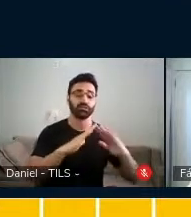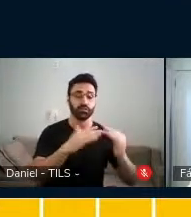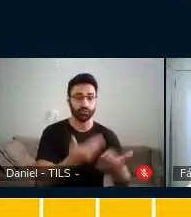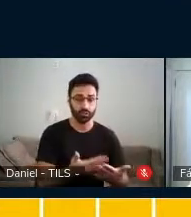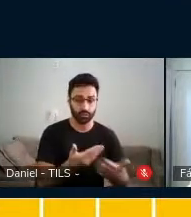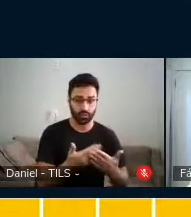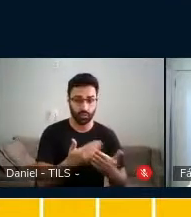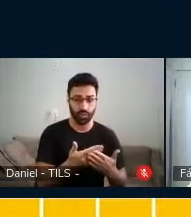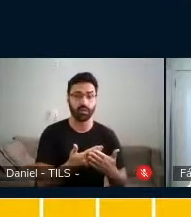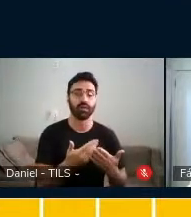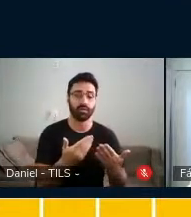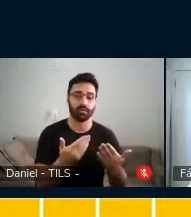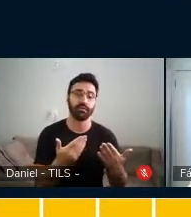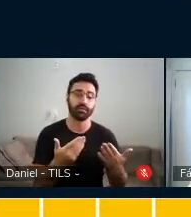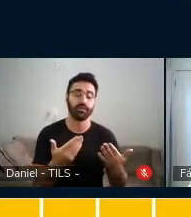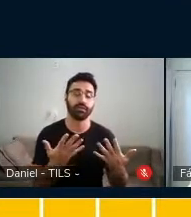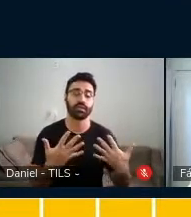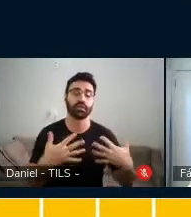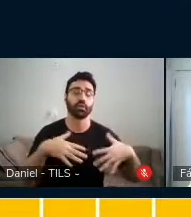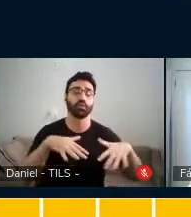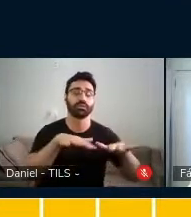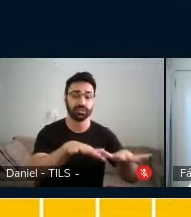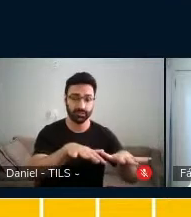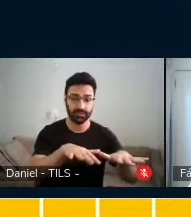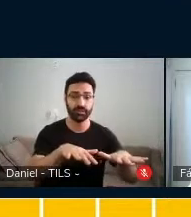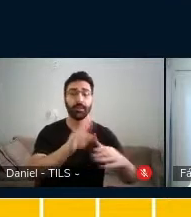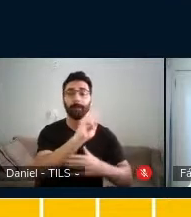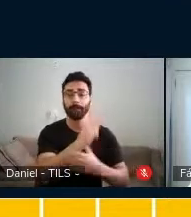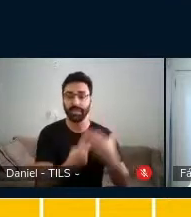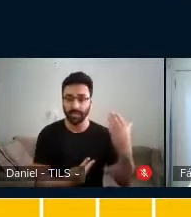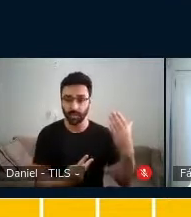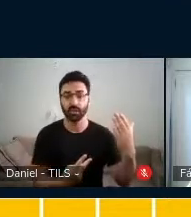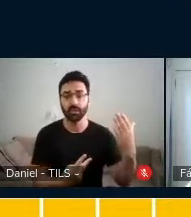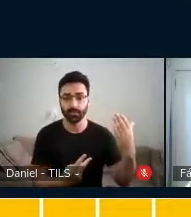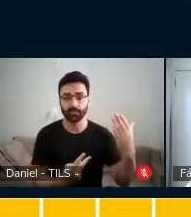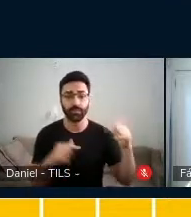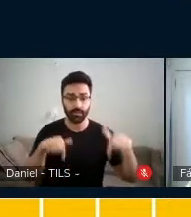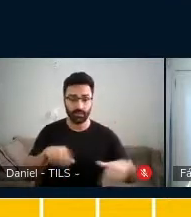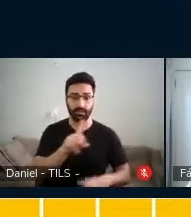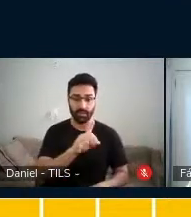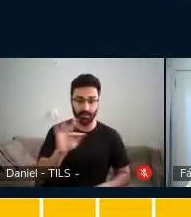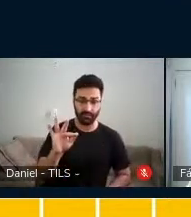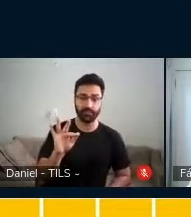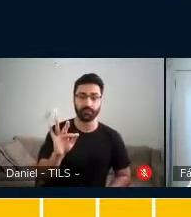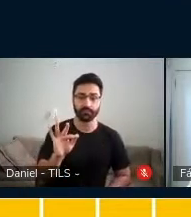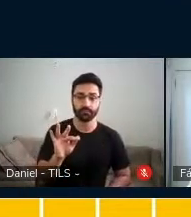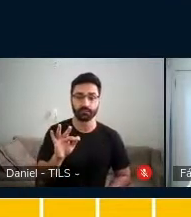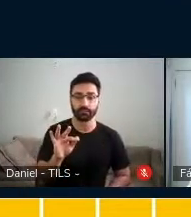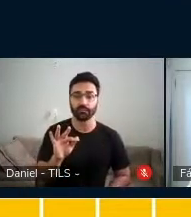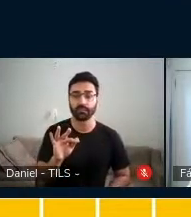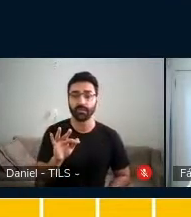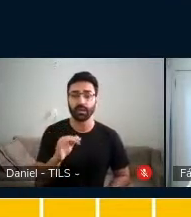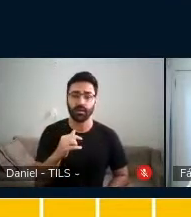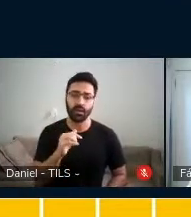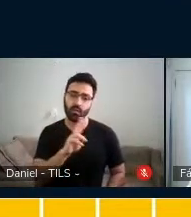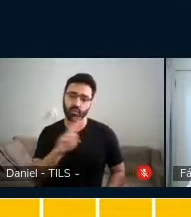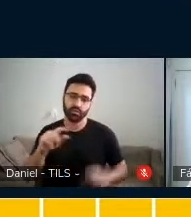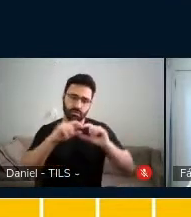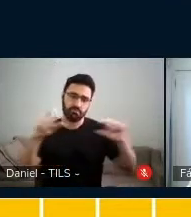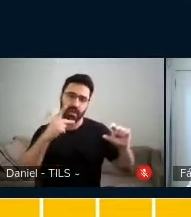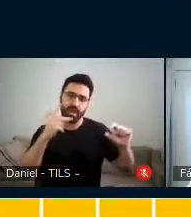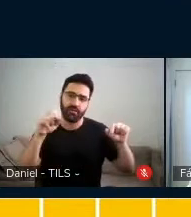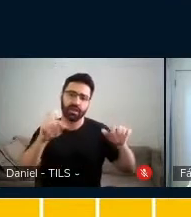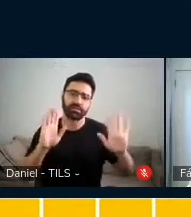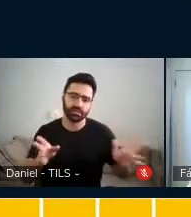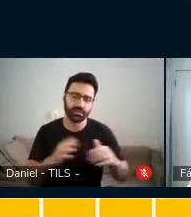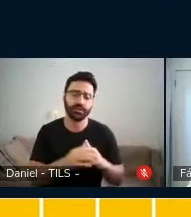regular inclusiva, numa turma bilíngue e mediada, aqui no Distrito Federal, essa é a nomenclatura que a gente usa, quando